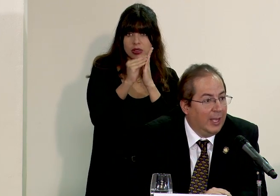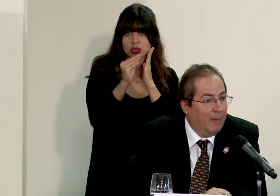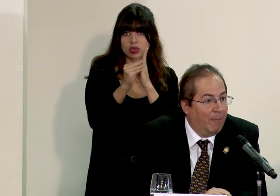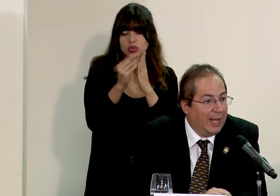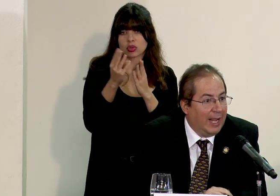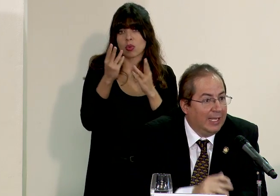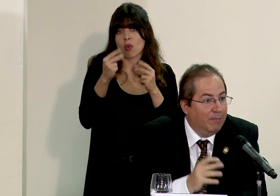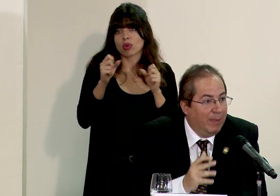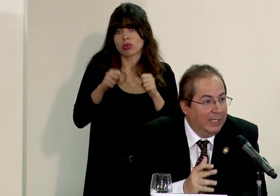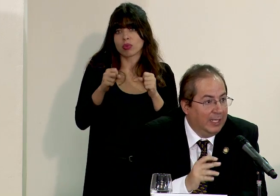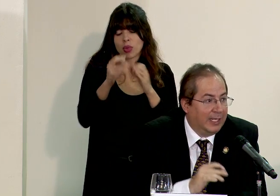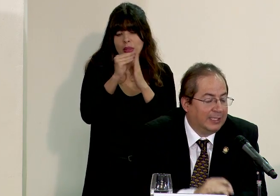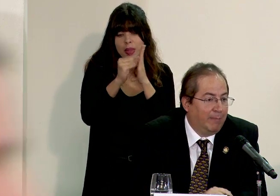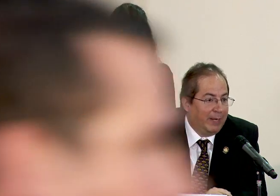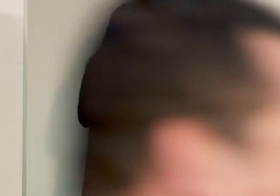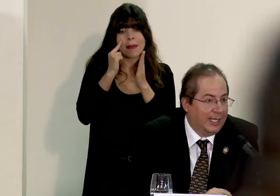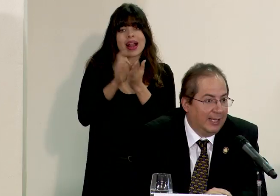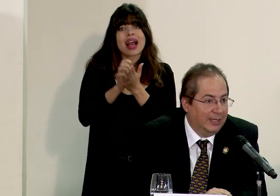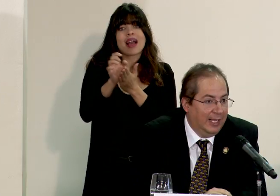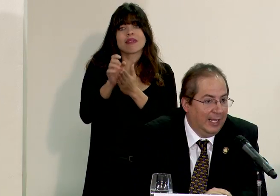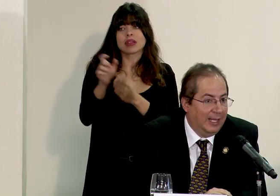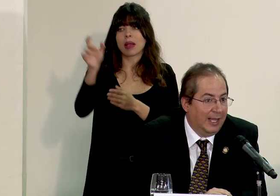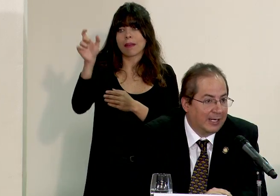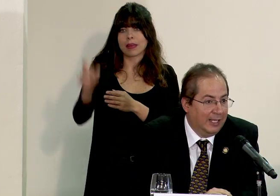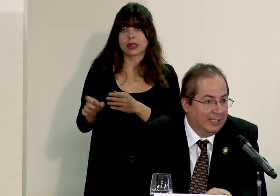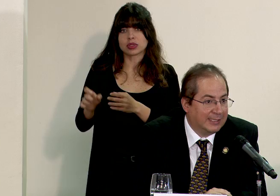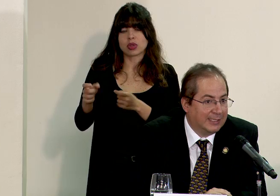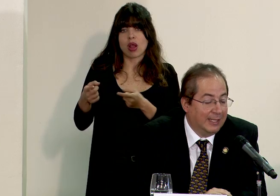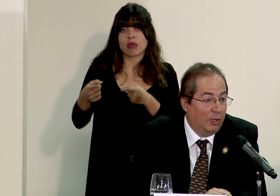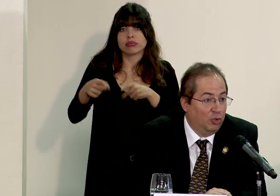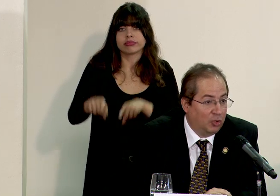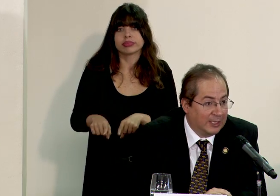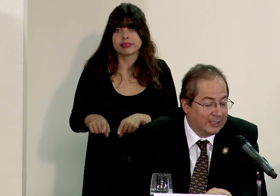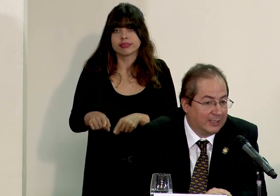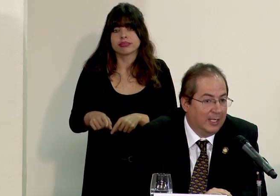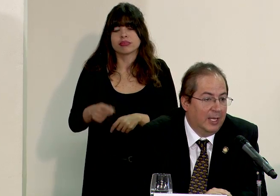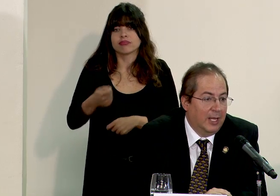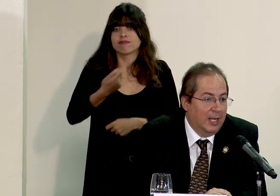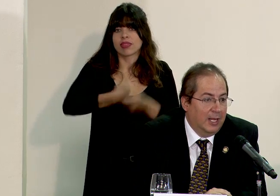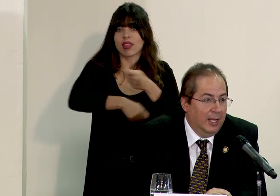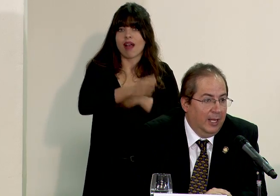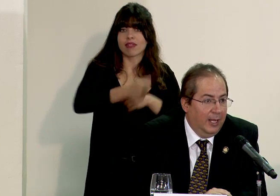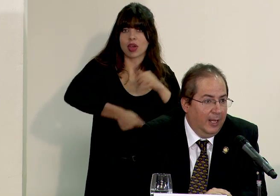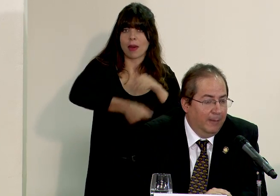posible para impedir que sean presa de las redes de coyotes